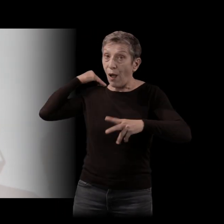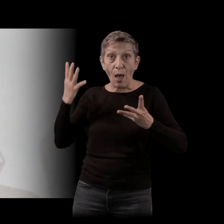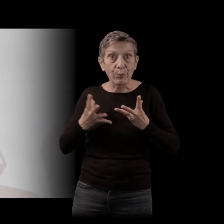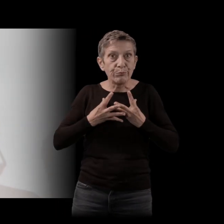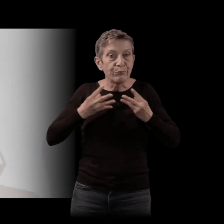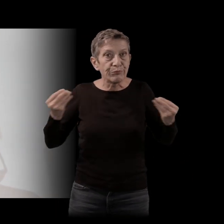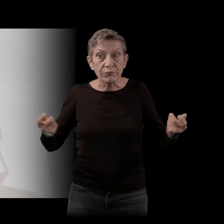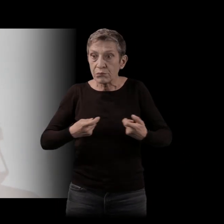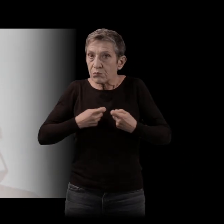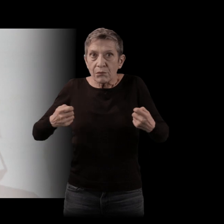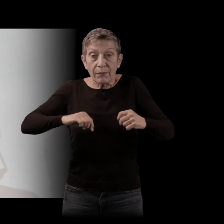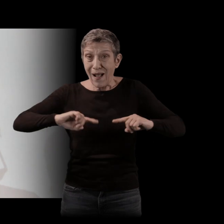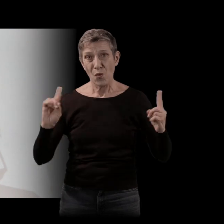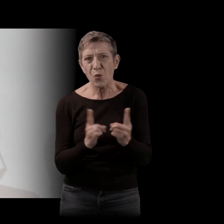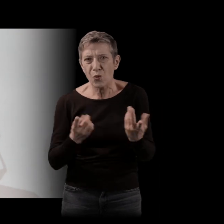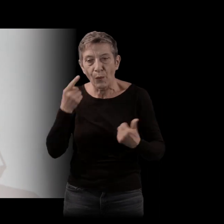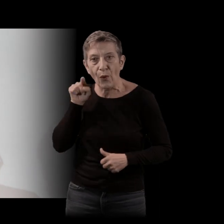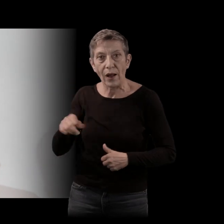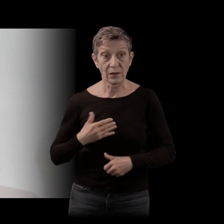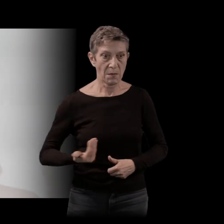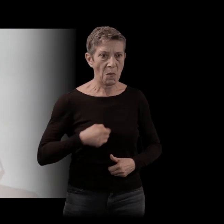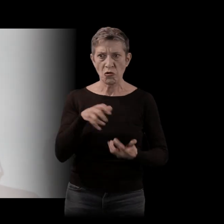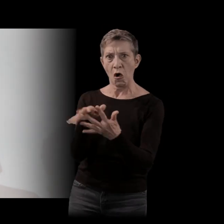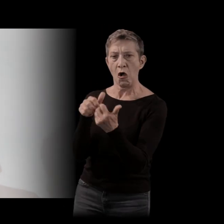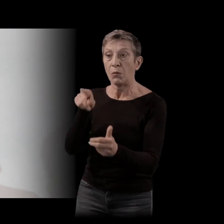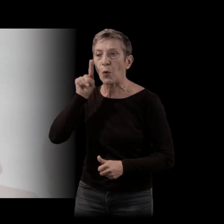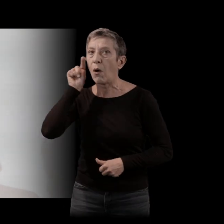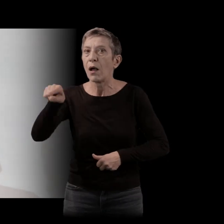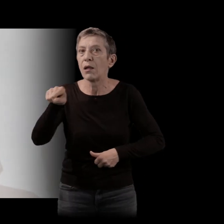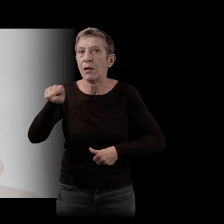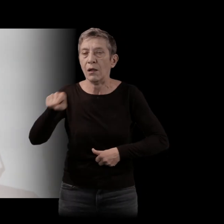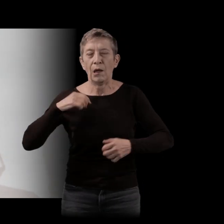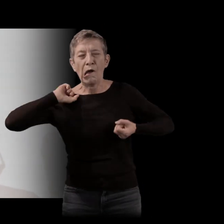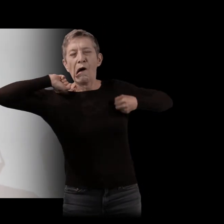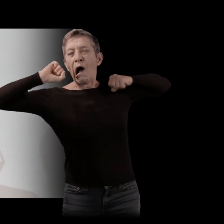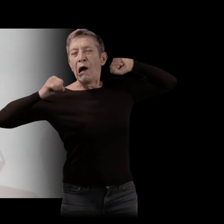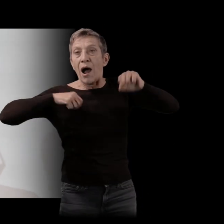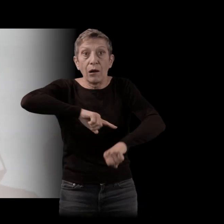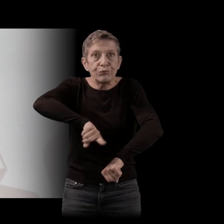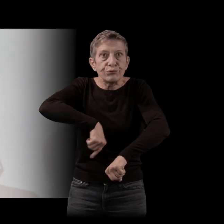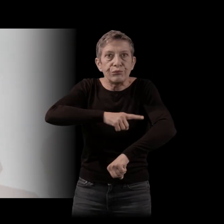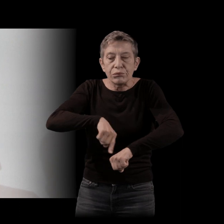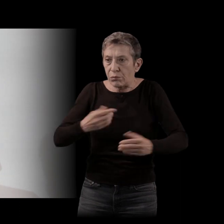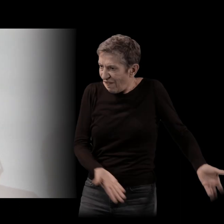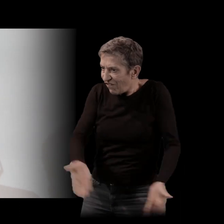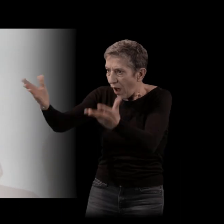rétrospectivement si brève. Sa mère l'enguirlandait alors parce qu'elle passait des heures à s'étirer dans son lit au lieu de profiter du soleil dehors.